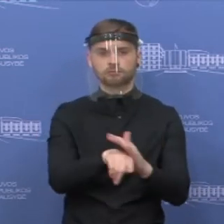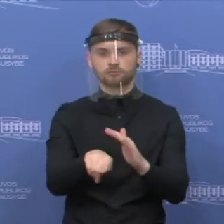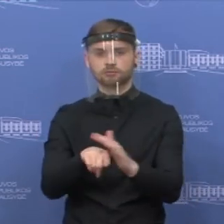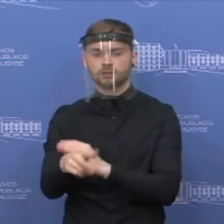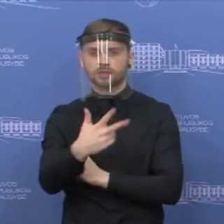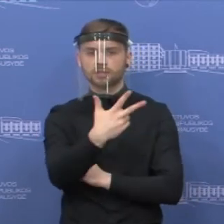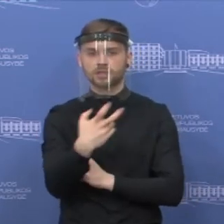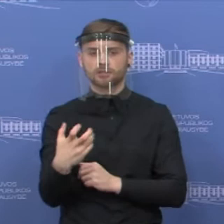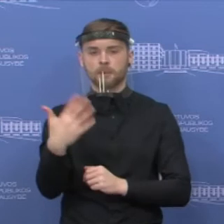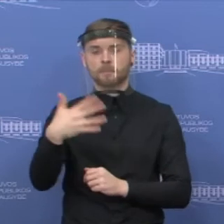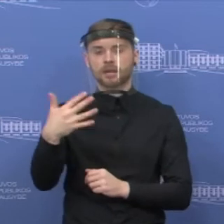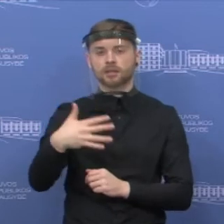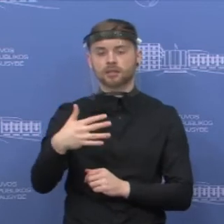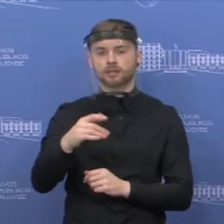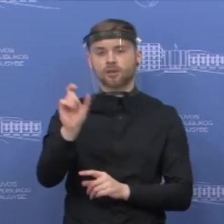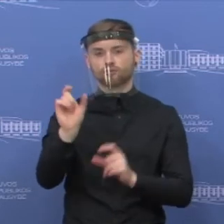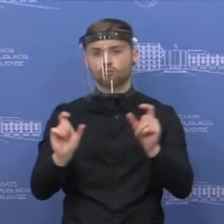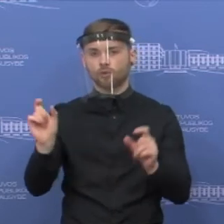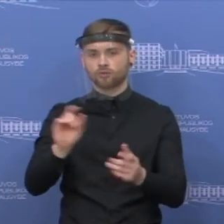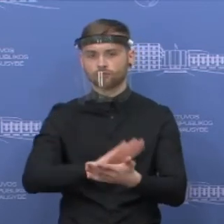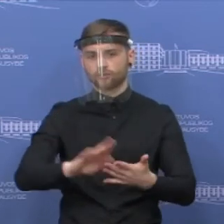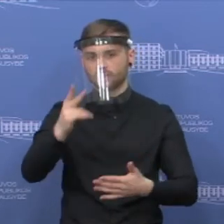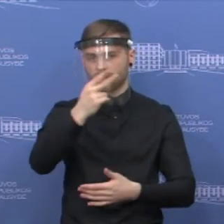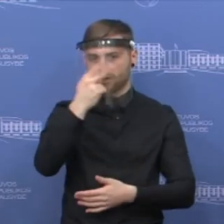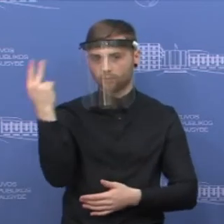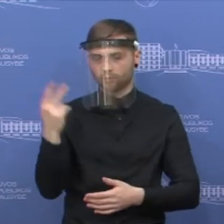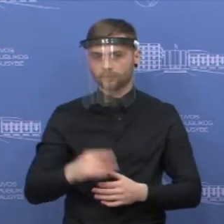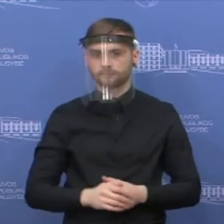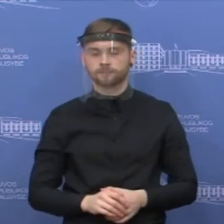350 Lietuvos Respublikos piliečių.